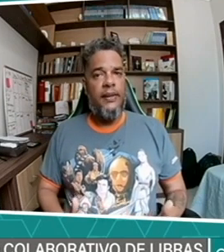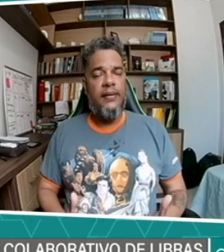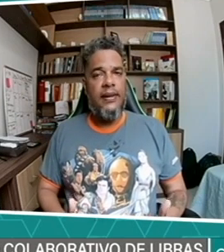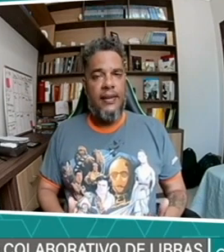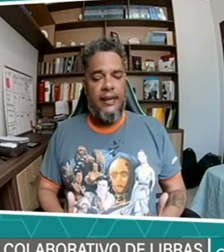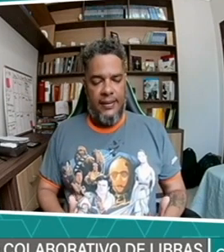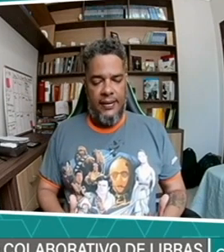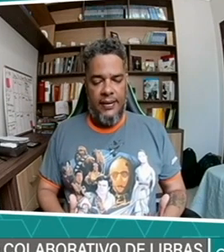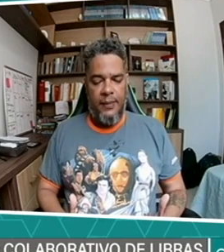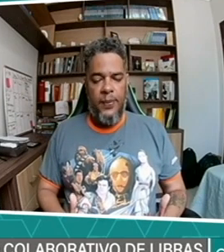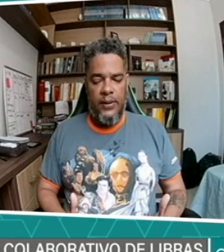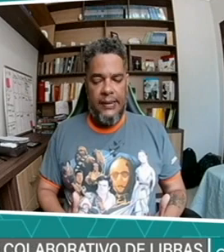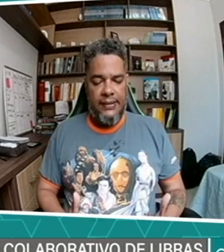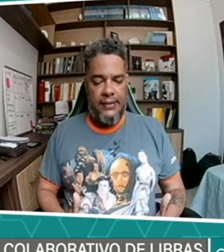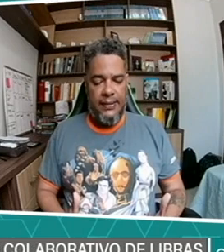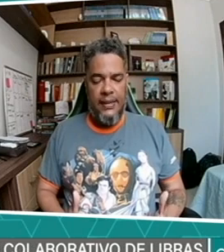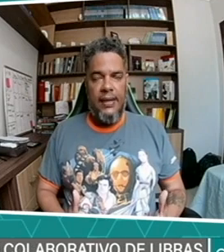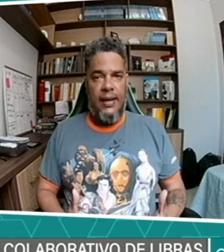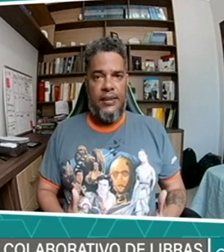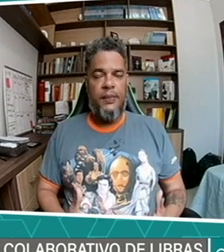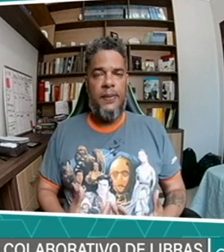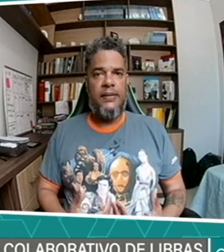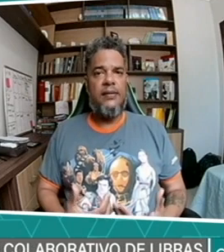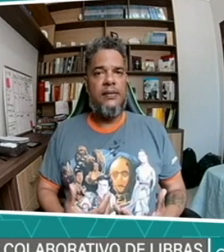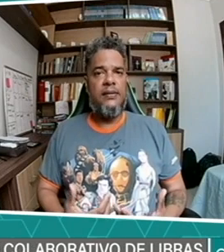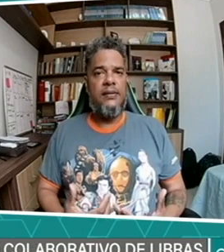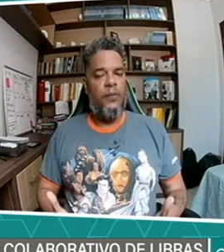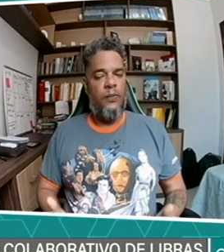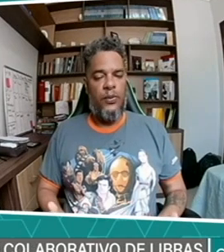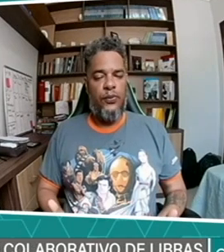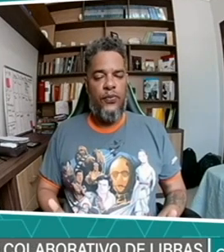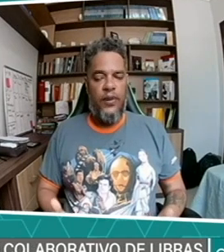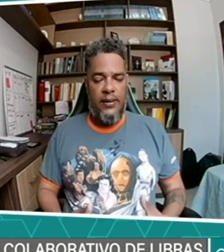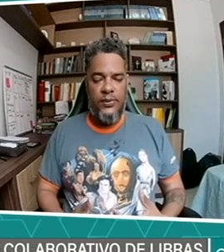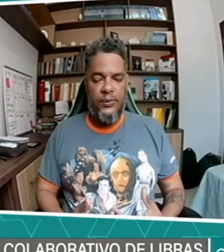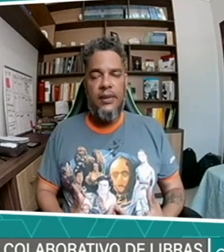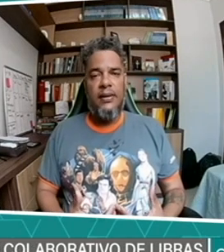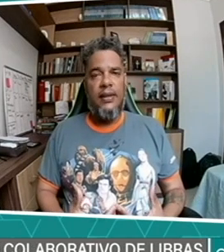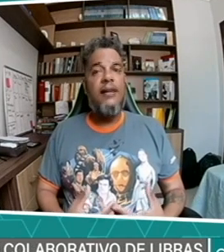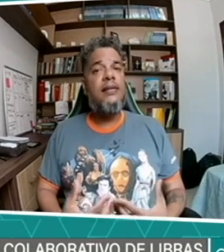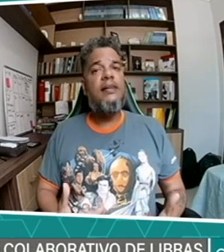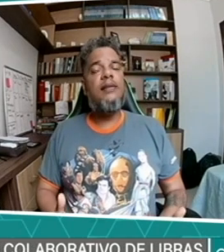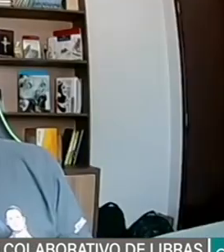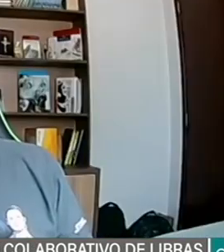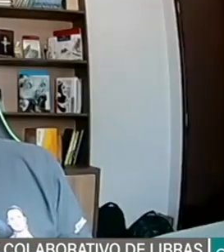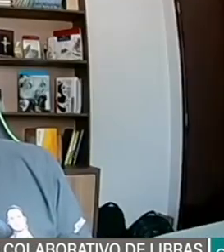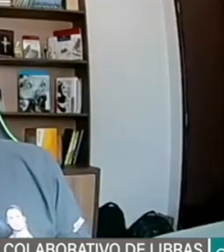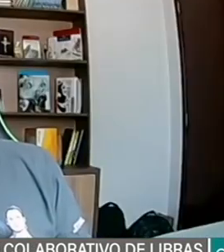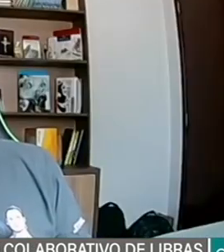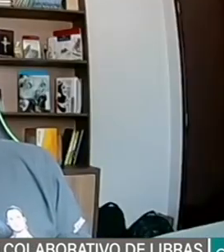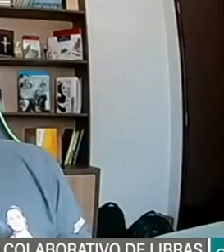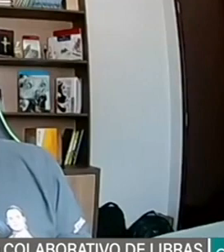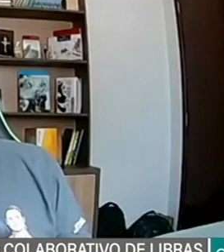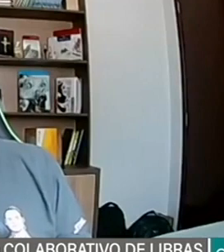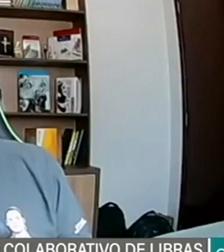importante, né? A gente precisa de um modo fácil e acessível, né? De ter contato com esses